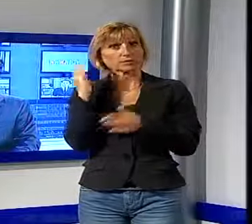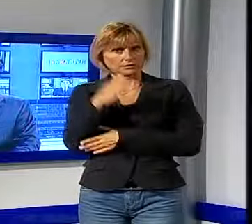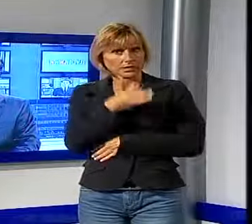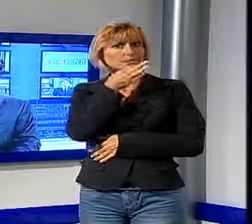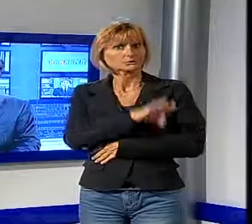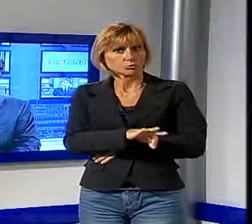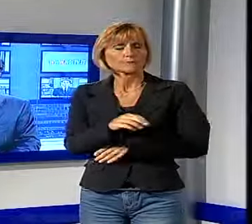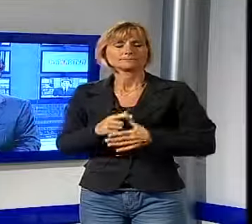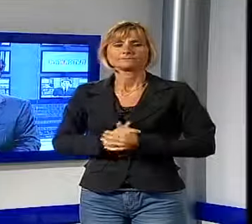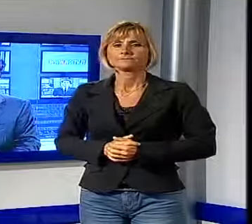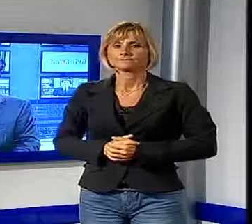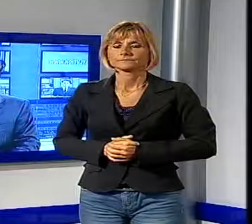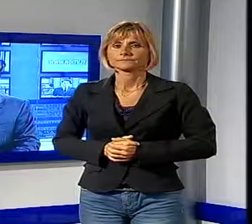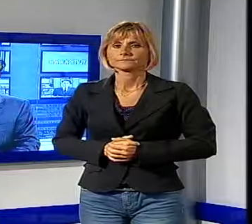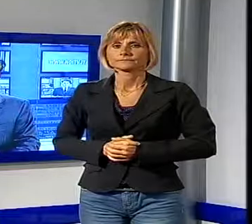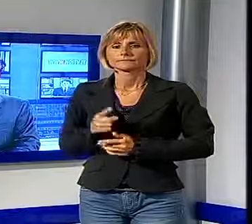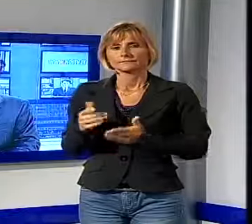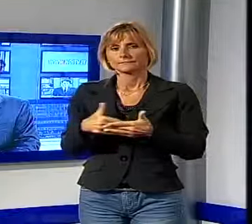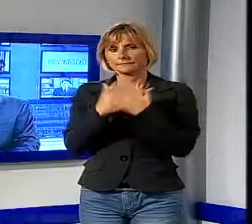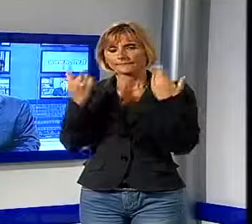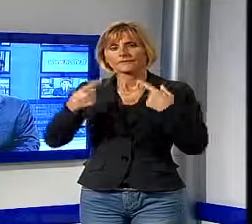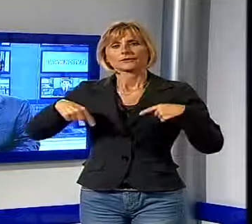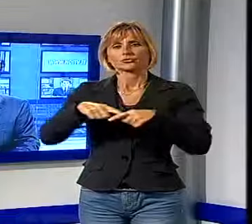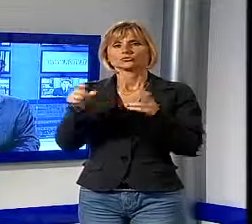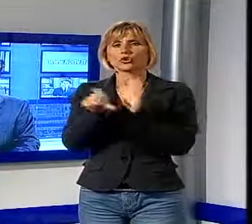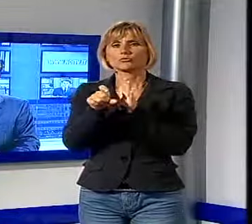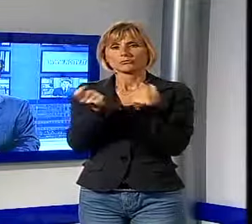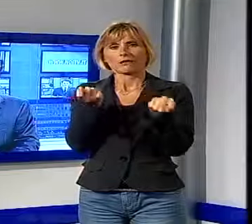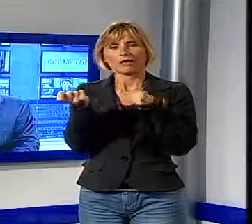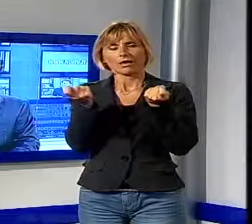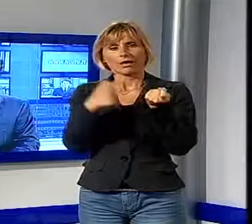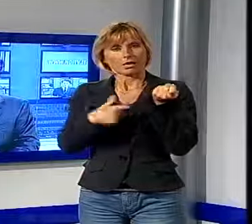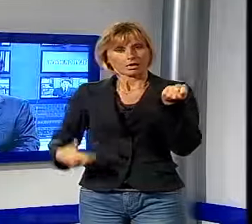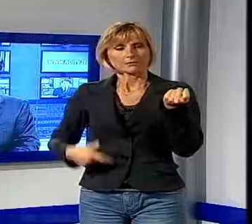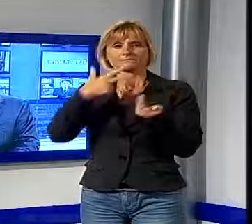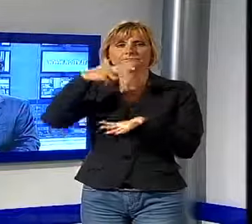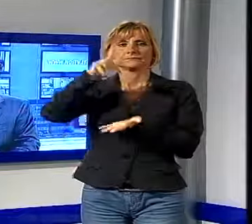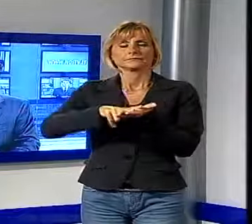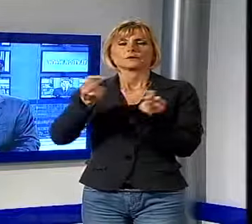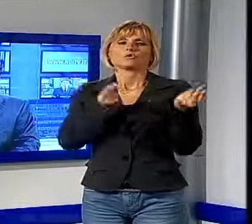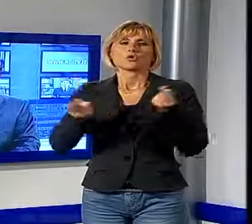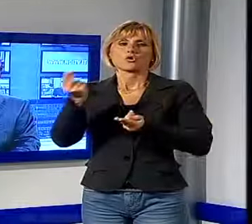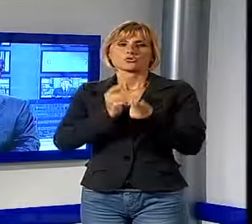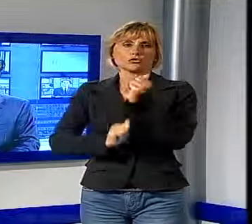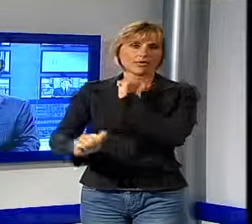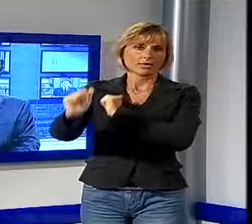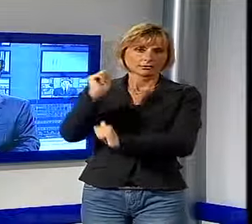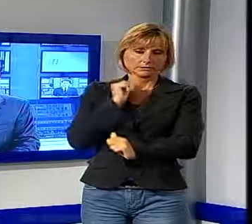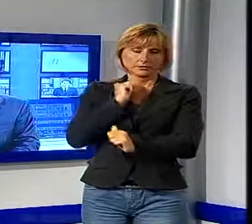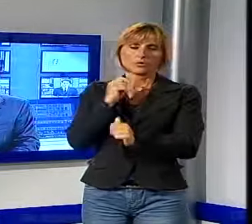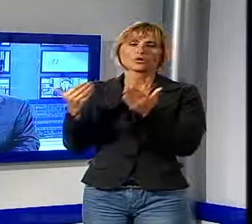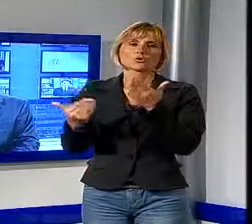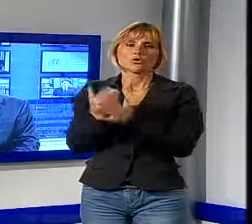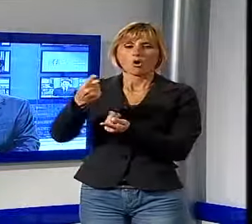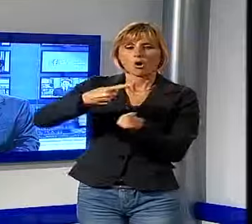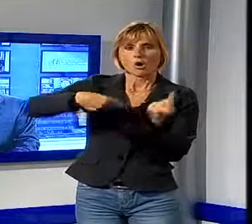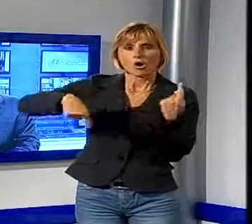Intanto questa mattina la Giunta Comunale di Lucca, guidata da Tambellini, ha approvato il progetto preliminare per la realizzazione della